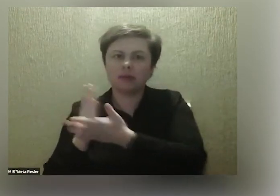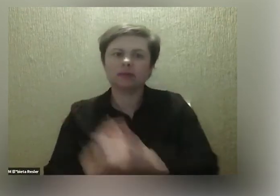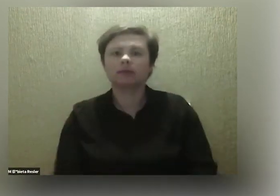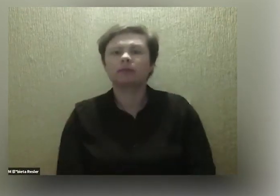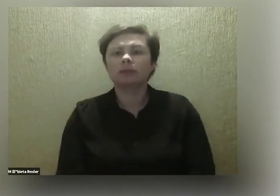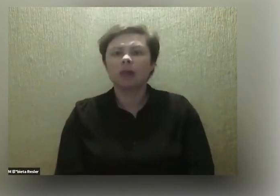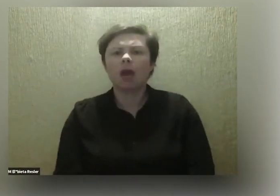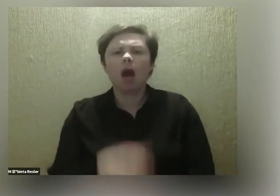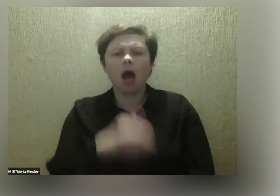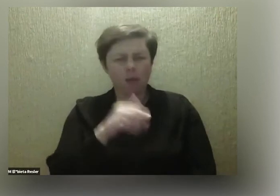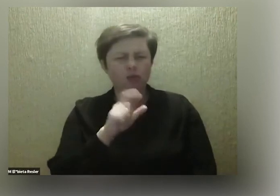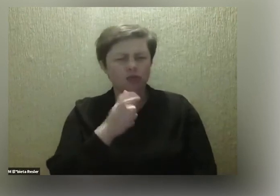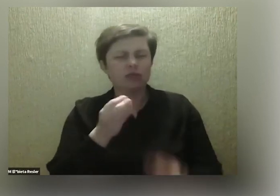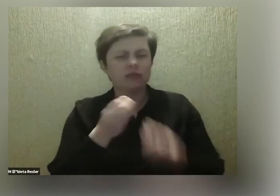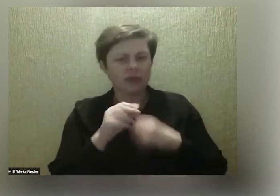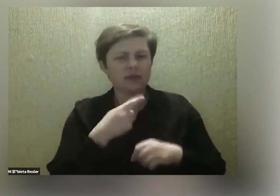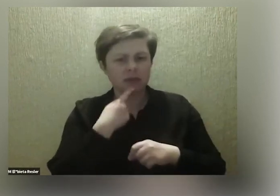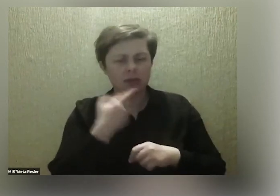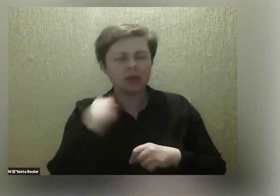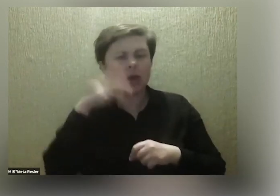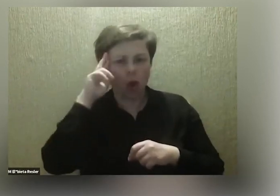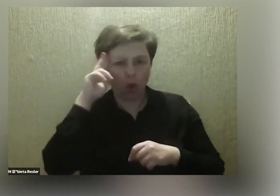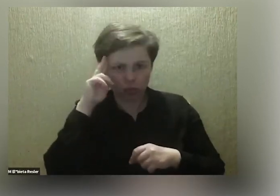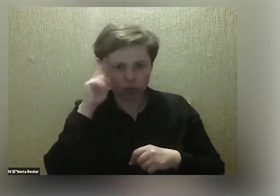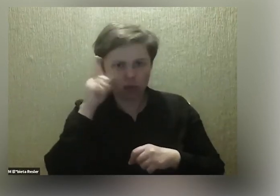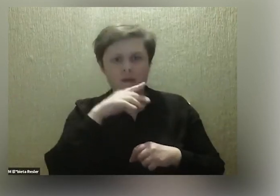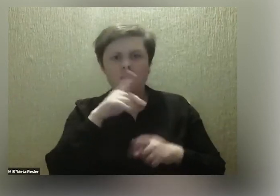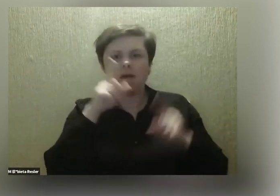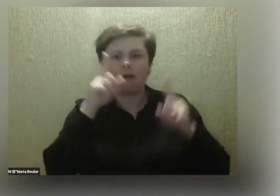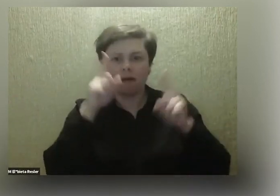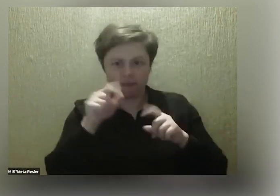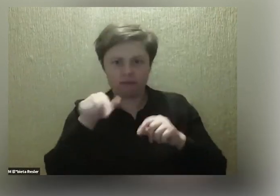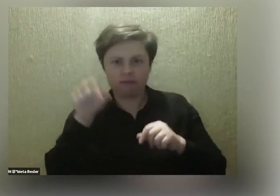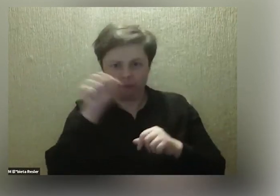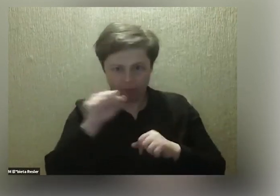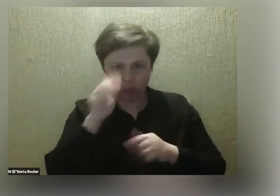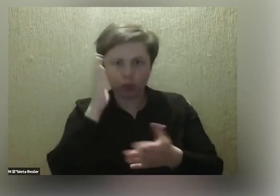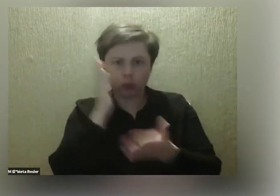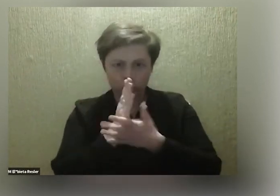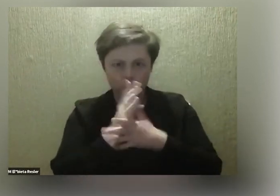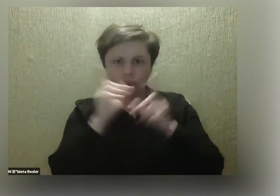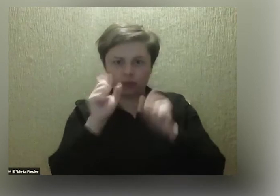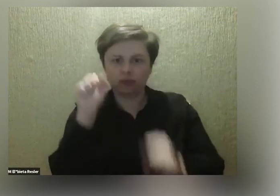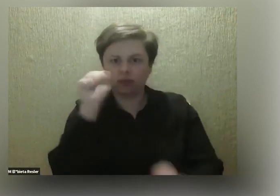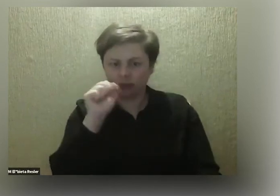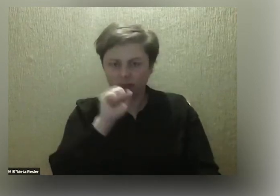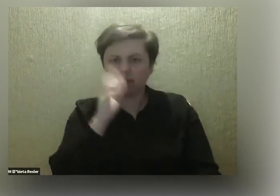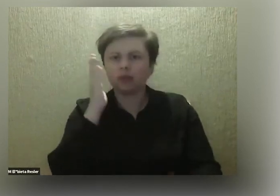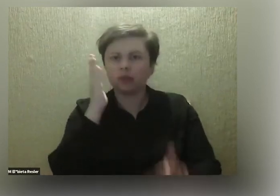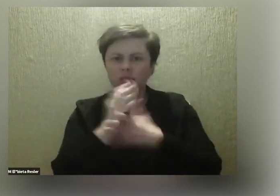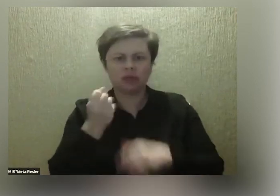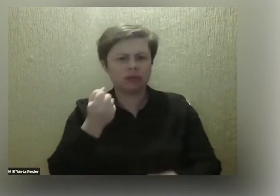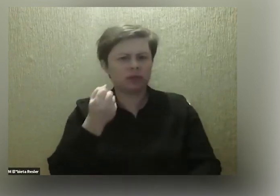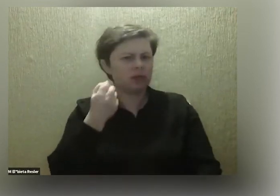Możesz coś powiedzieć więcej, bo rozumiem, że to wystartuje we Wrocławiu, tak? To już wystartowało. Kilka